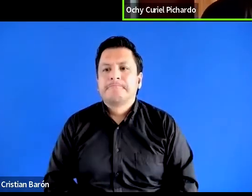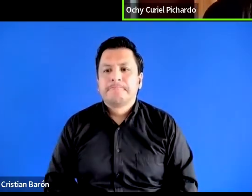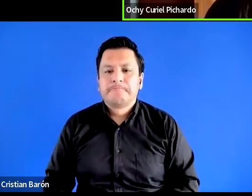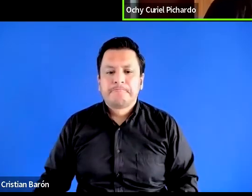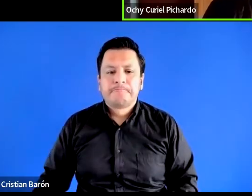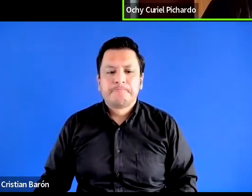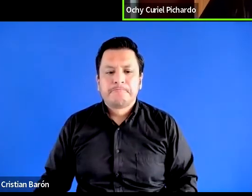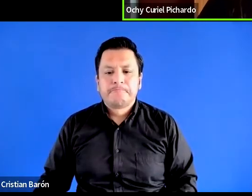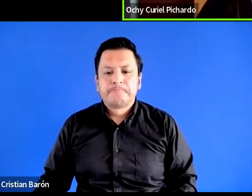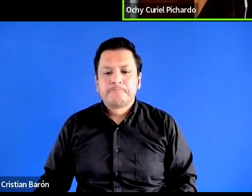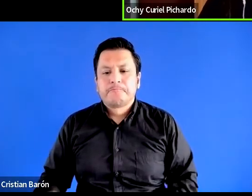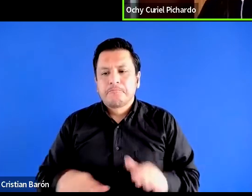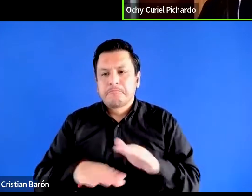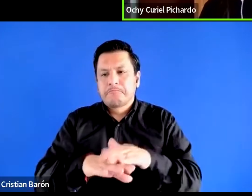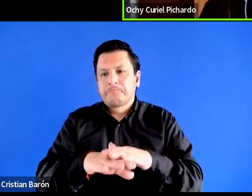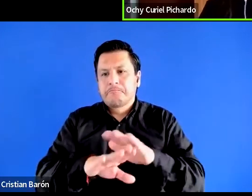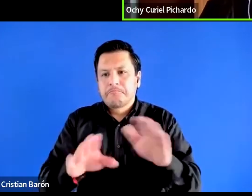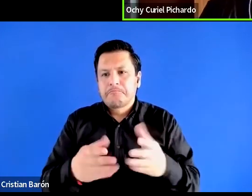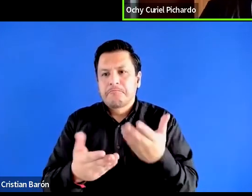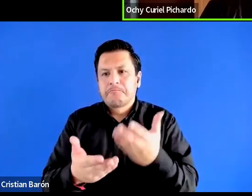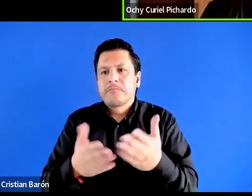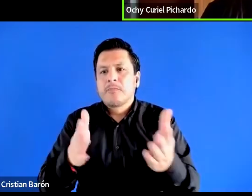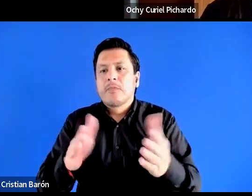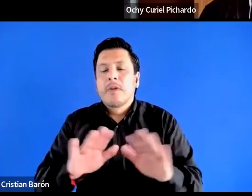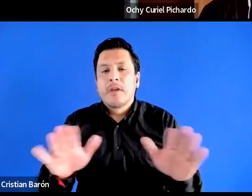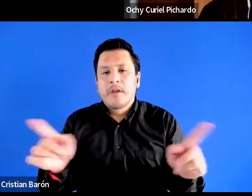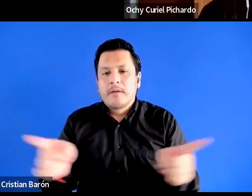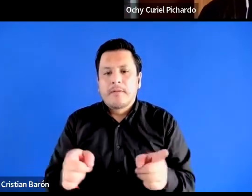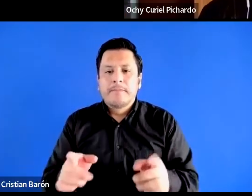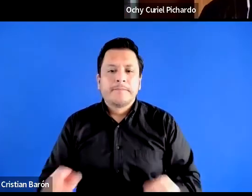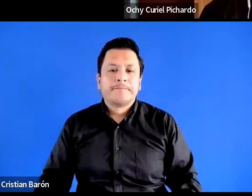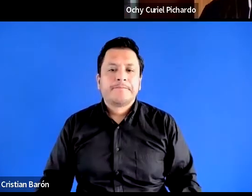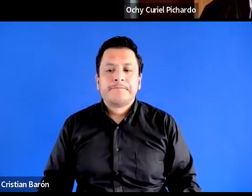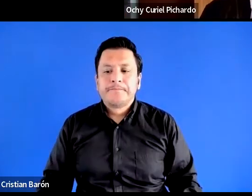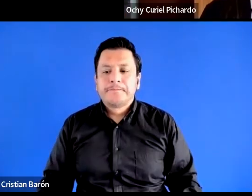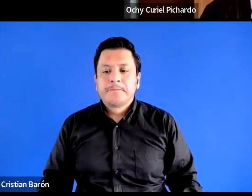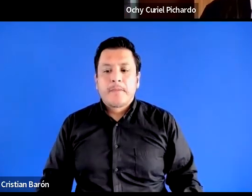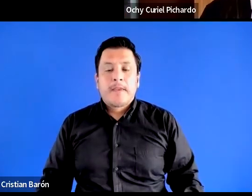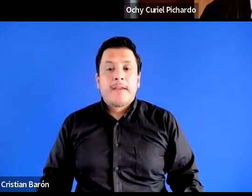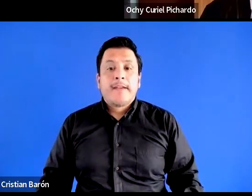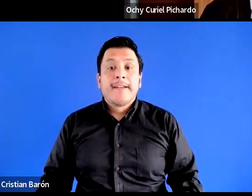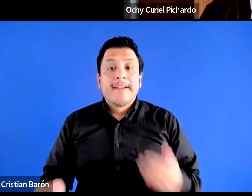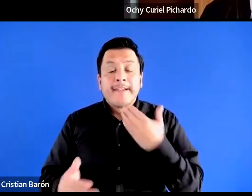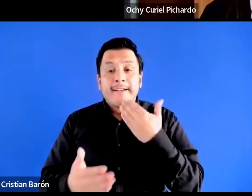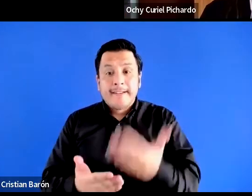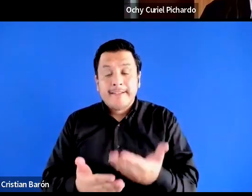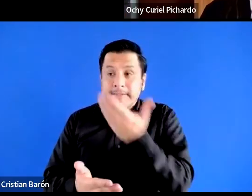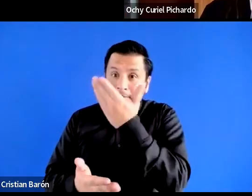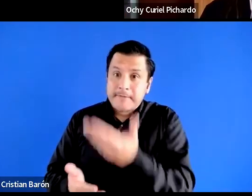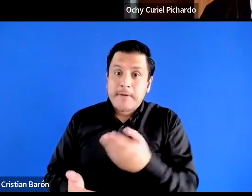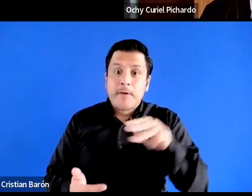Yo lo dejaría ahí. Gracias, Xochitl. Mónica.